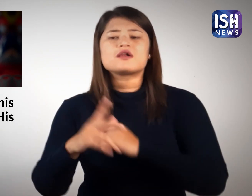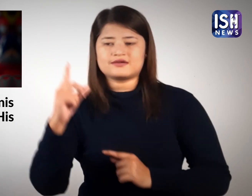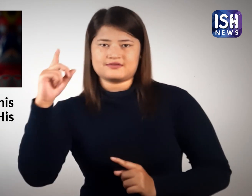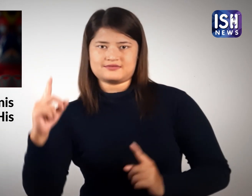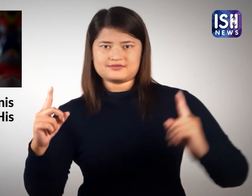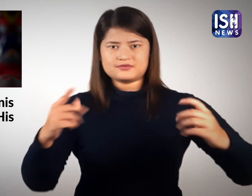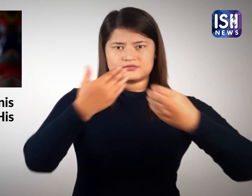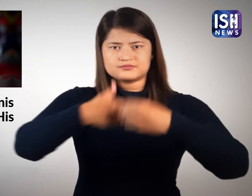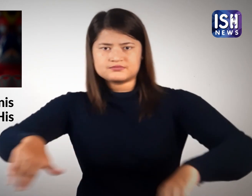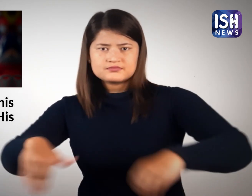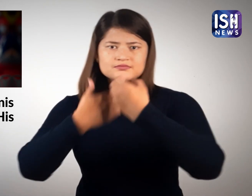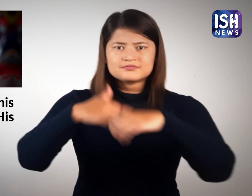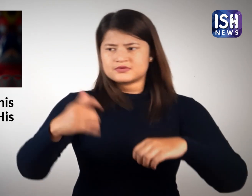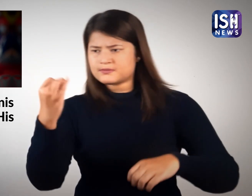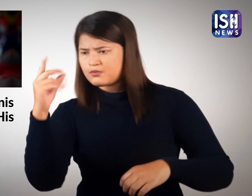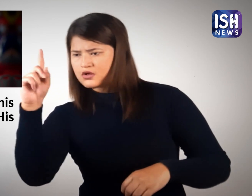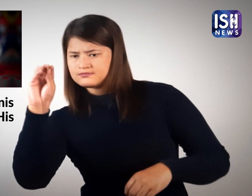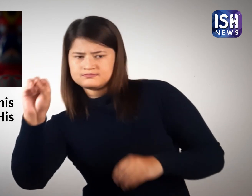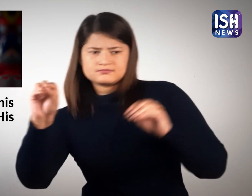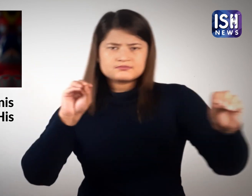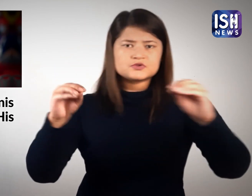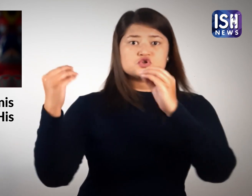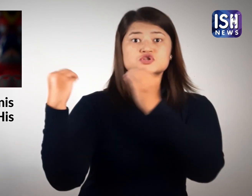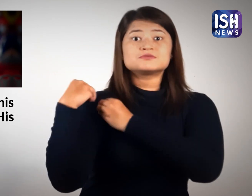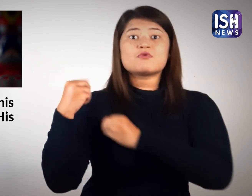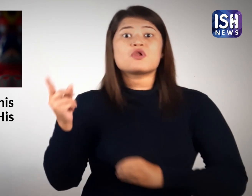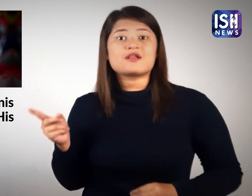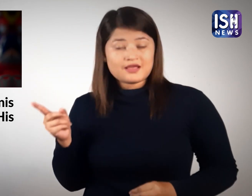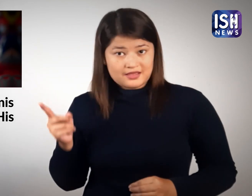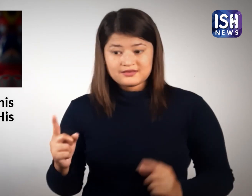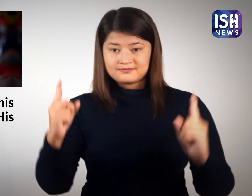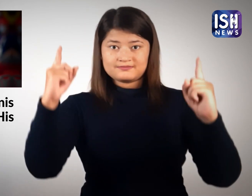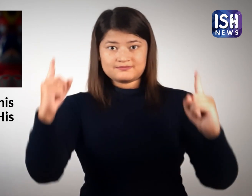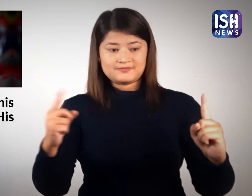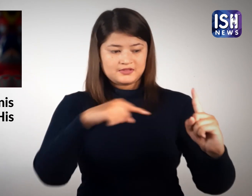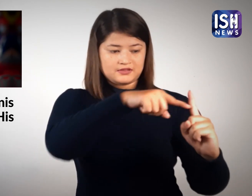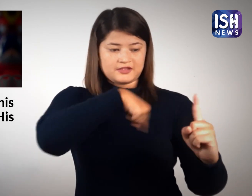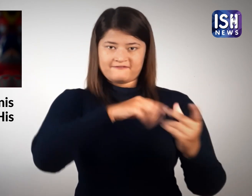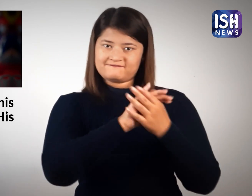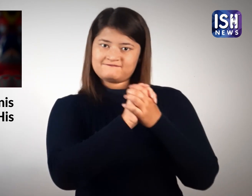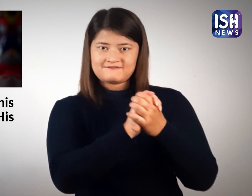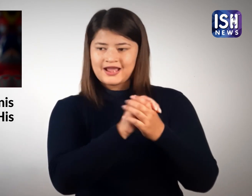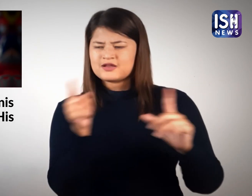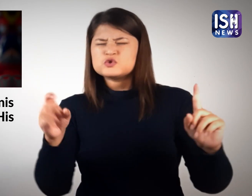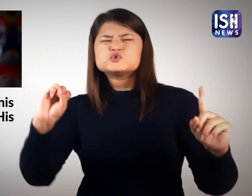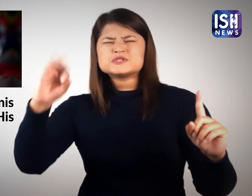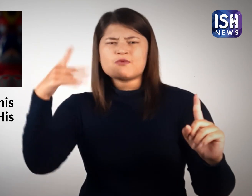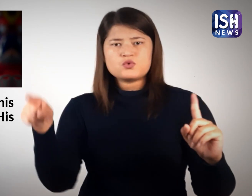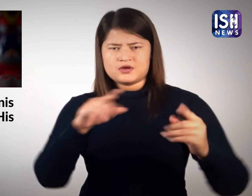मैच में अमपायरिंग कर रहा था।